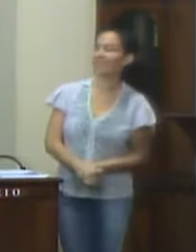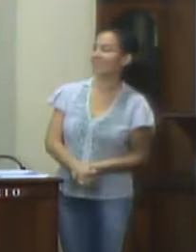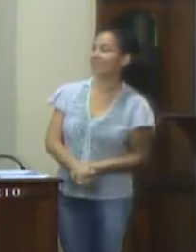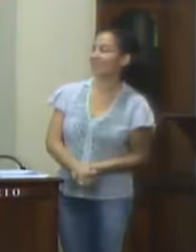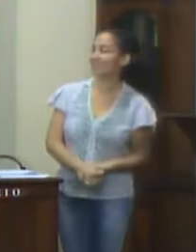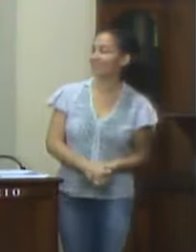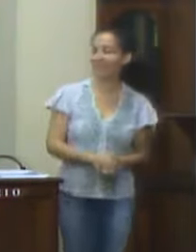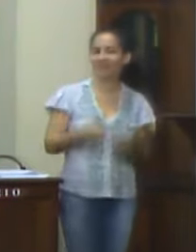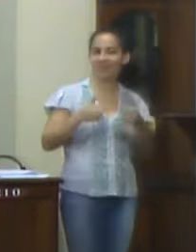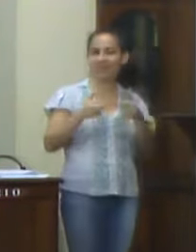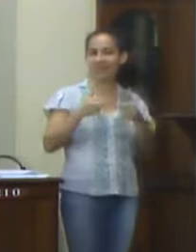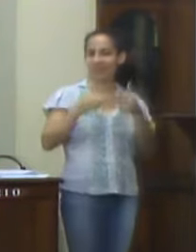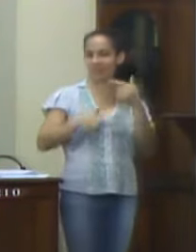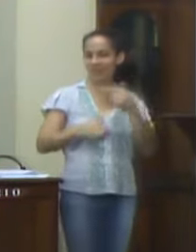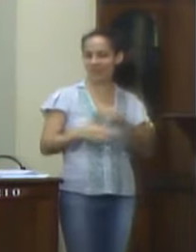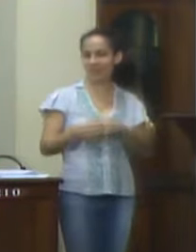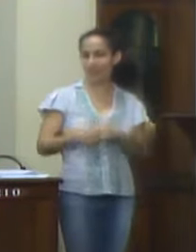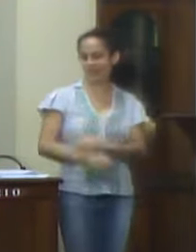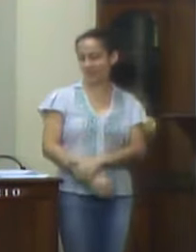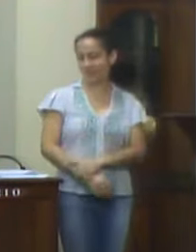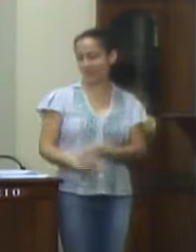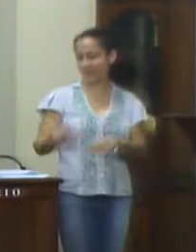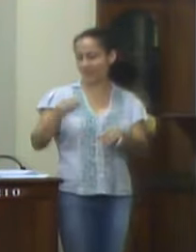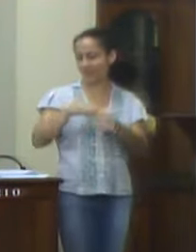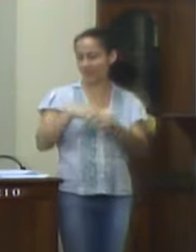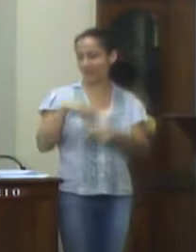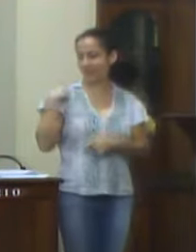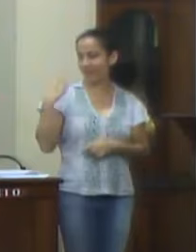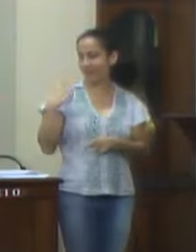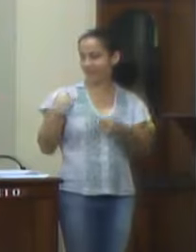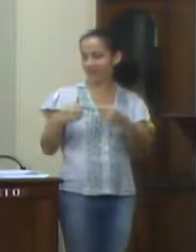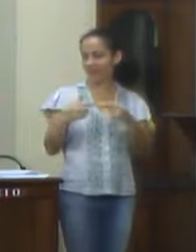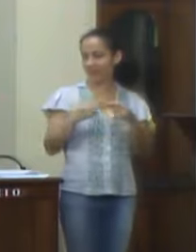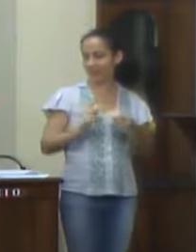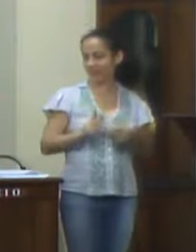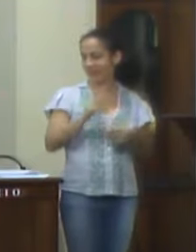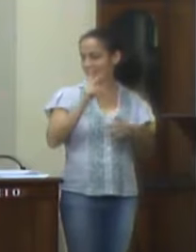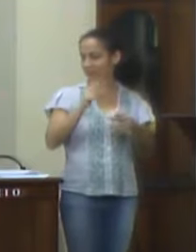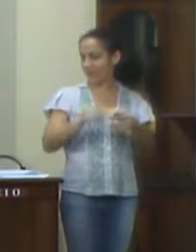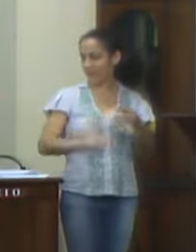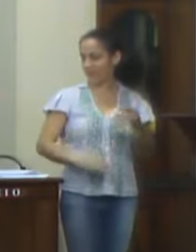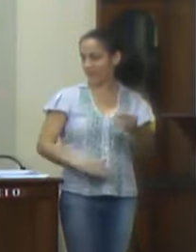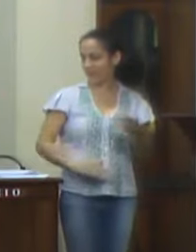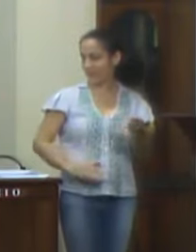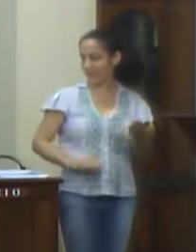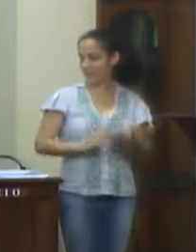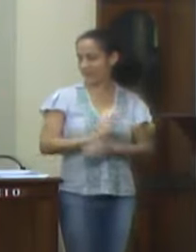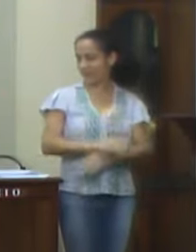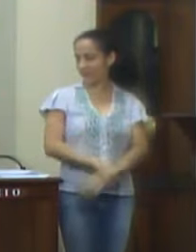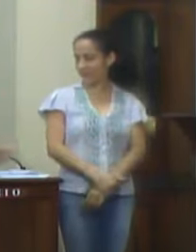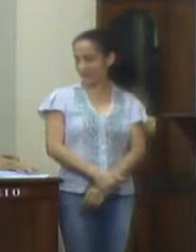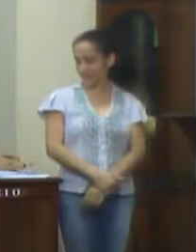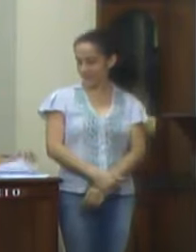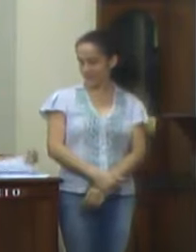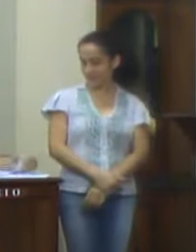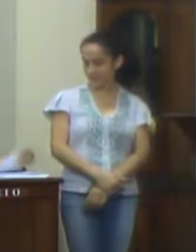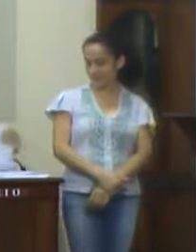Em discussão. Coloquem votação. Os vereadores concordam. Permaneçam como estão. Aprovado.